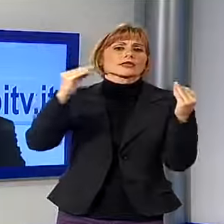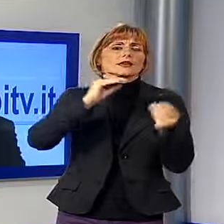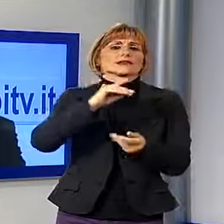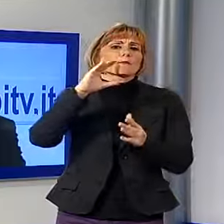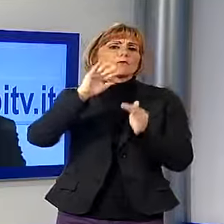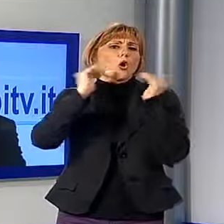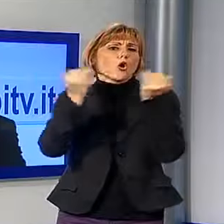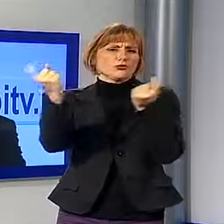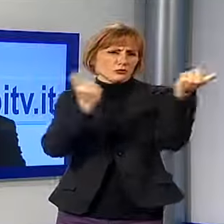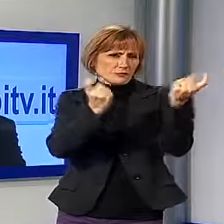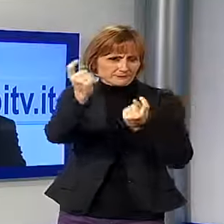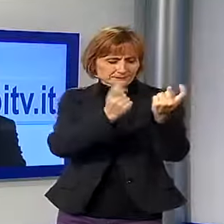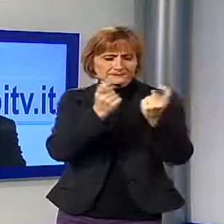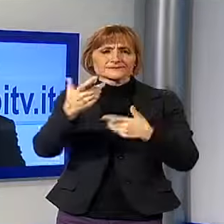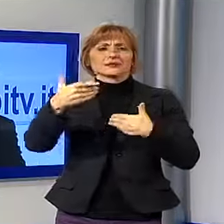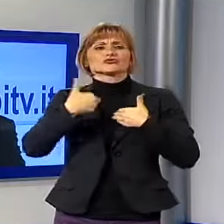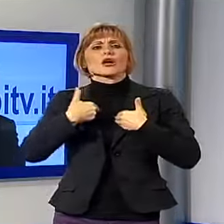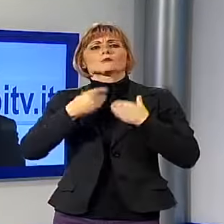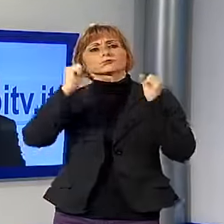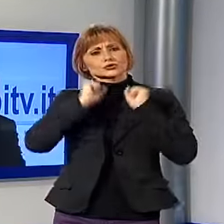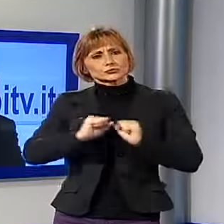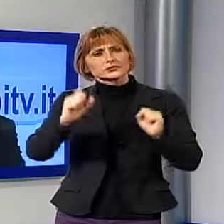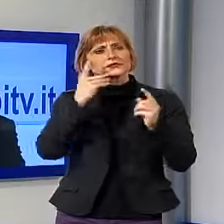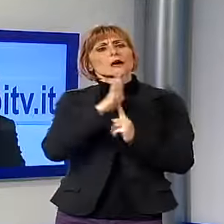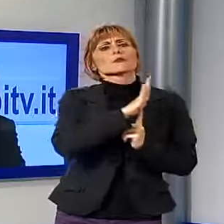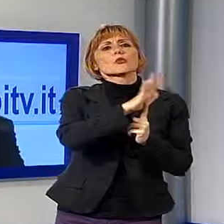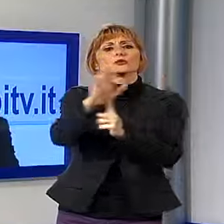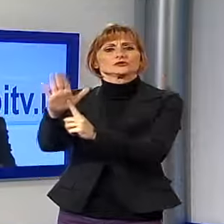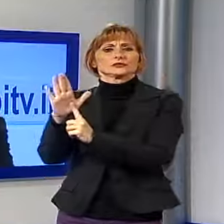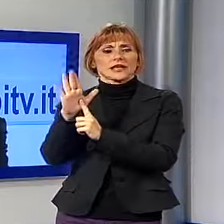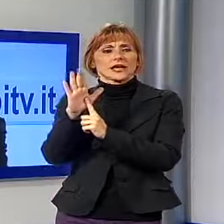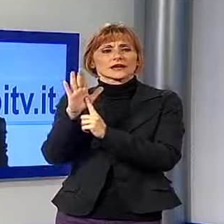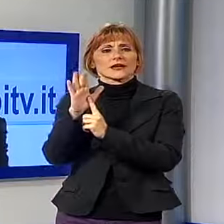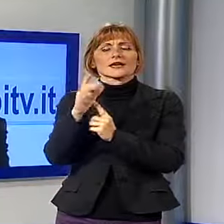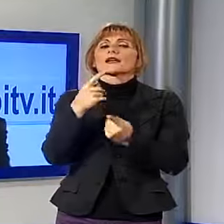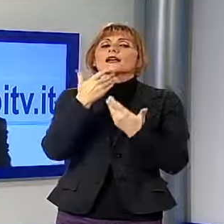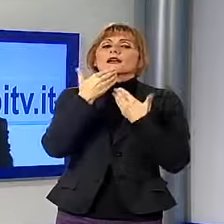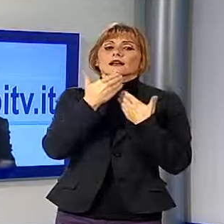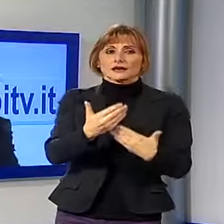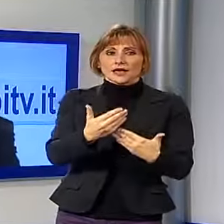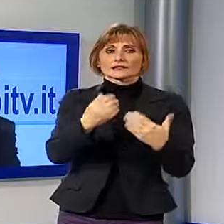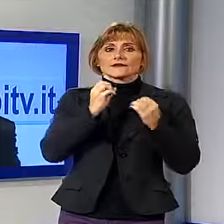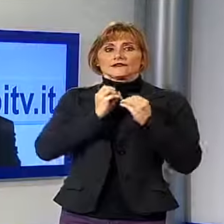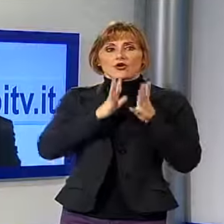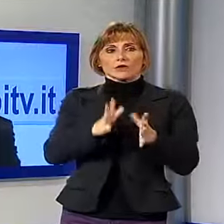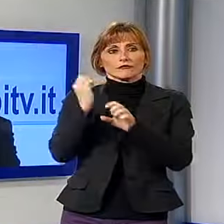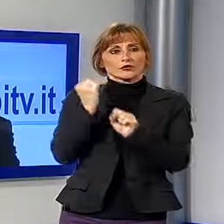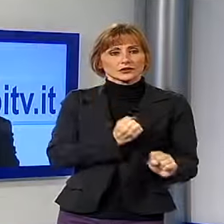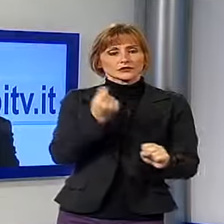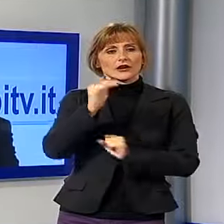quindi la possibilità di mostrare a loro quello che grazie a questa volta proprio a una volontà della Fondazione Cassa di Risparmio,